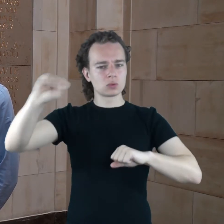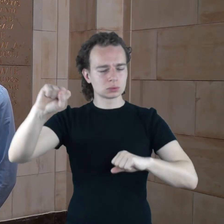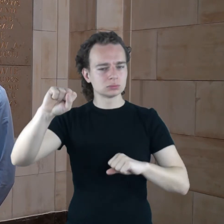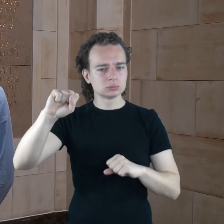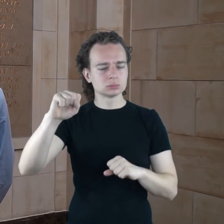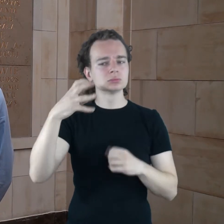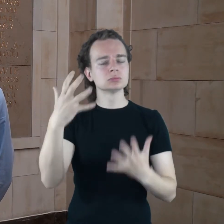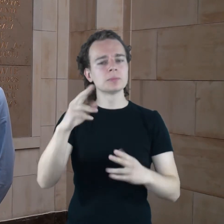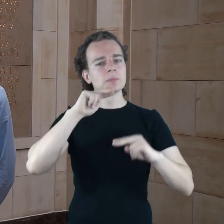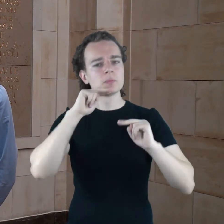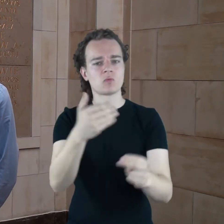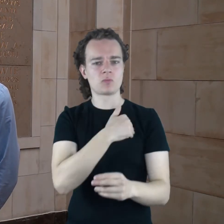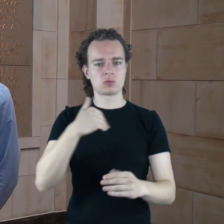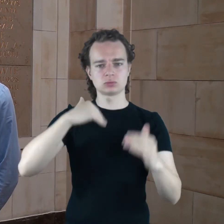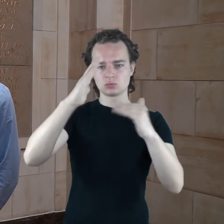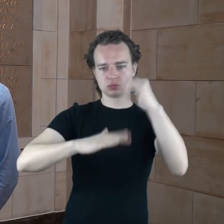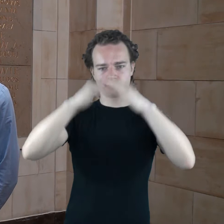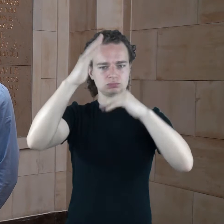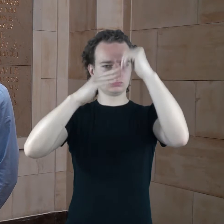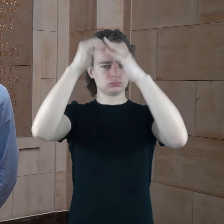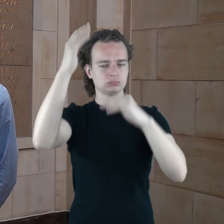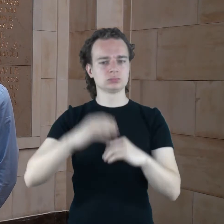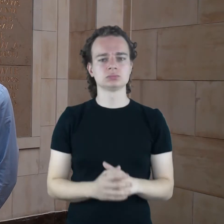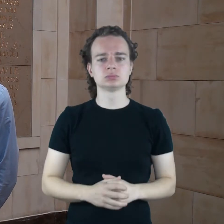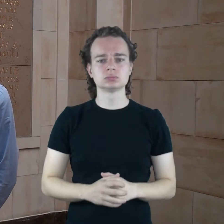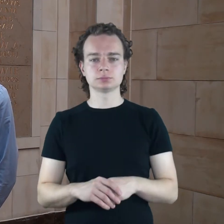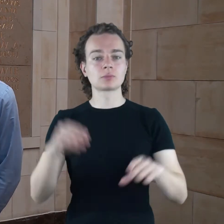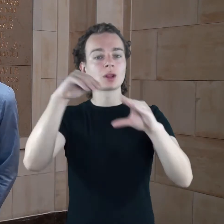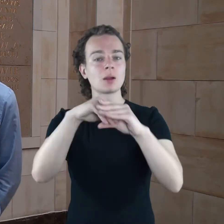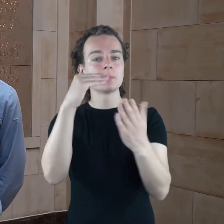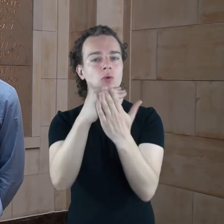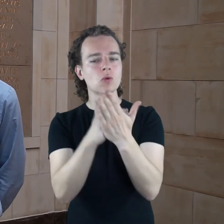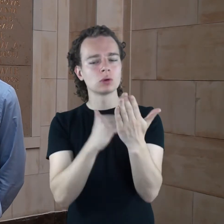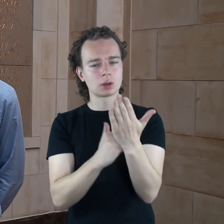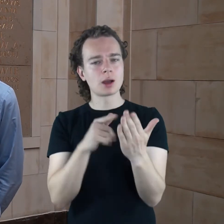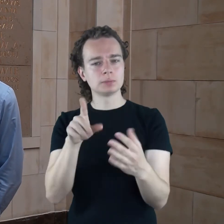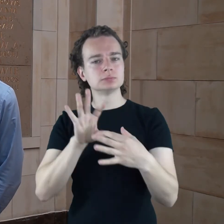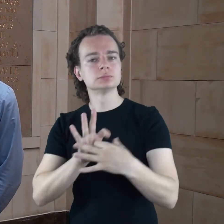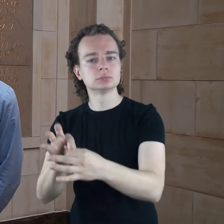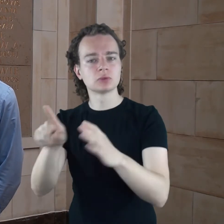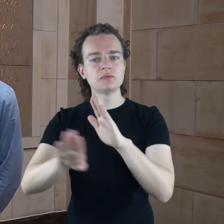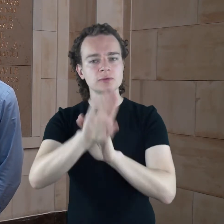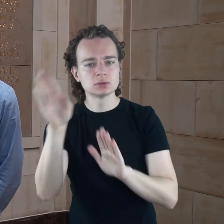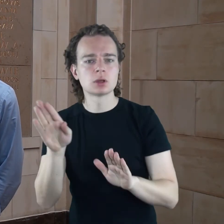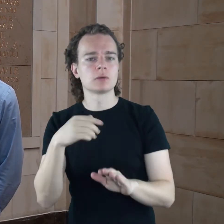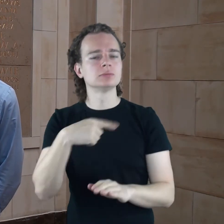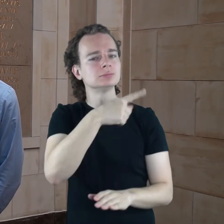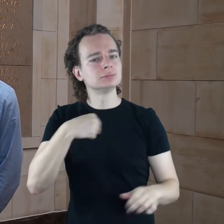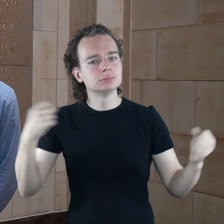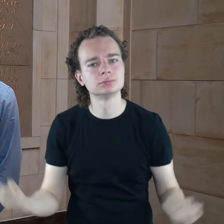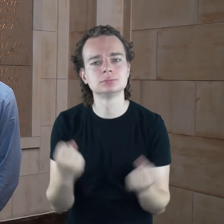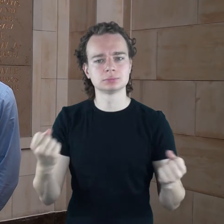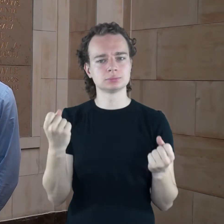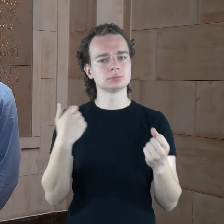pokazać właśnie szeroki kontekst dla historii tego budynku. Stąd też w programie towarzyszącym wystawie